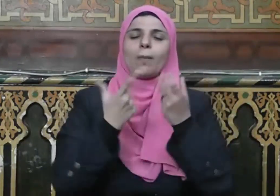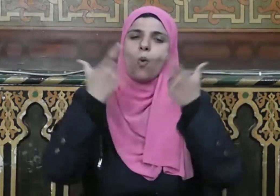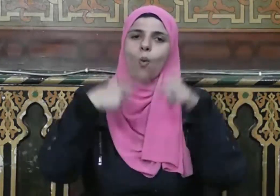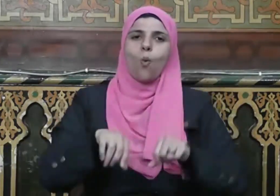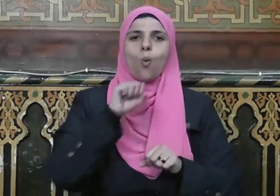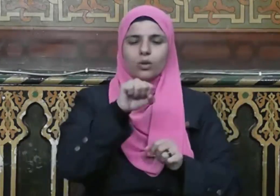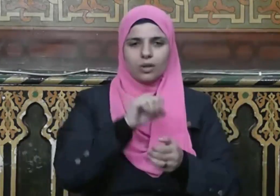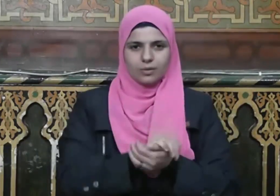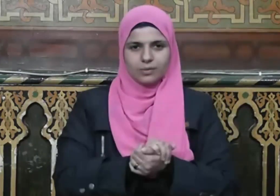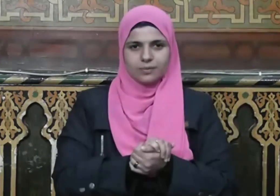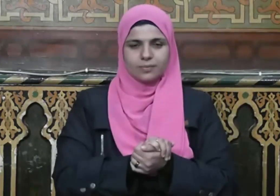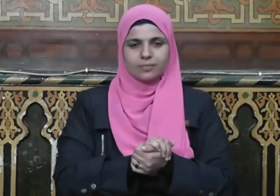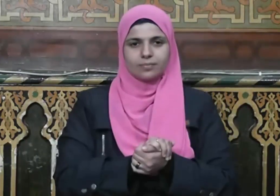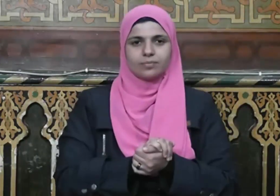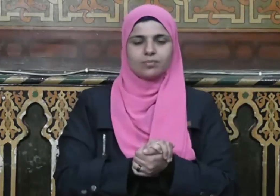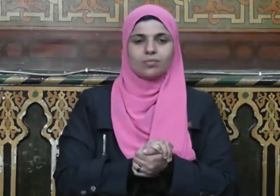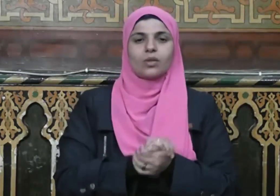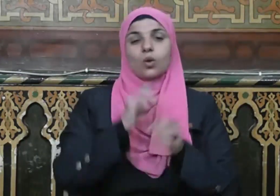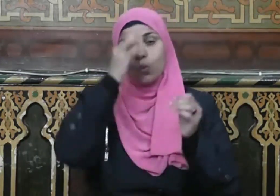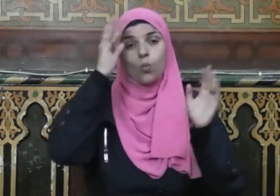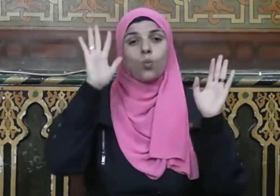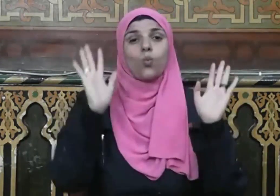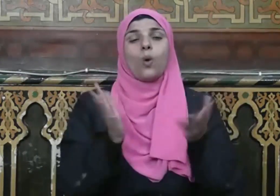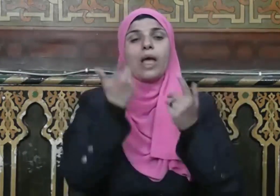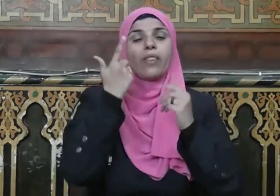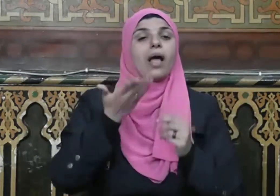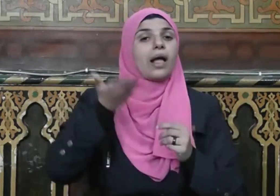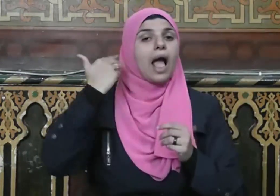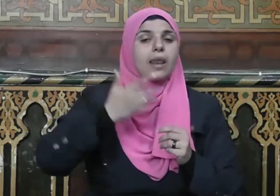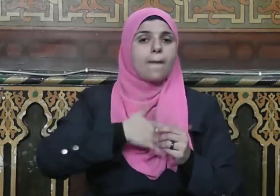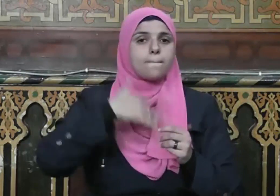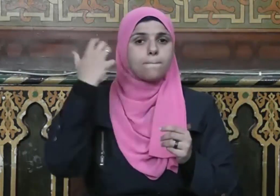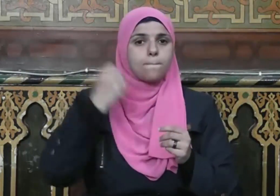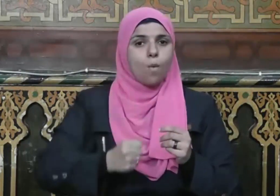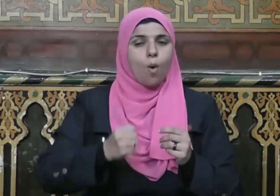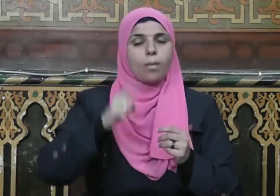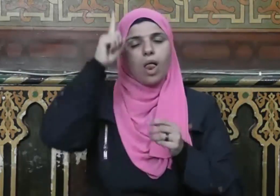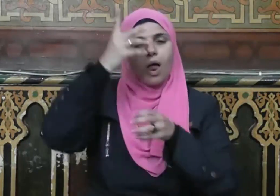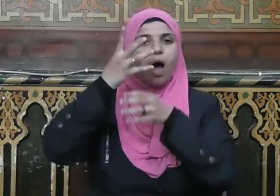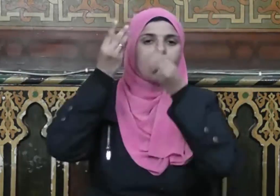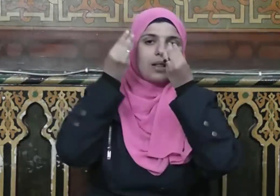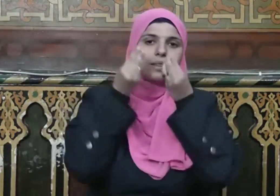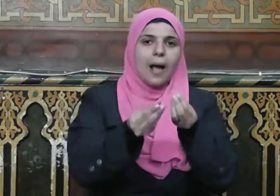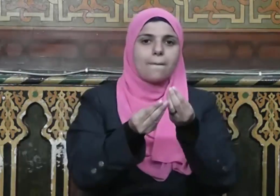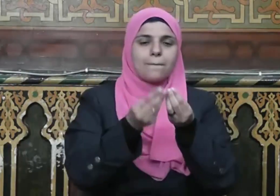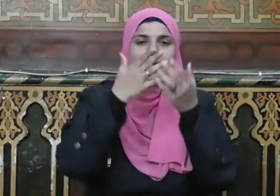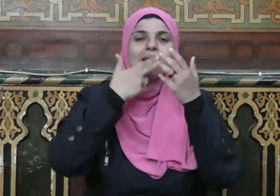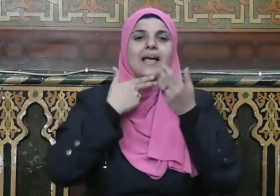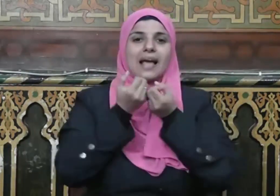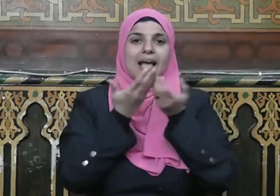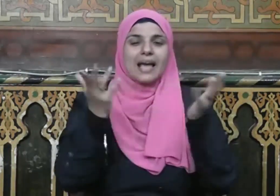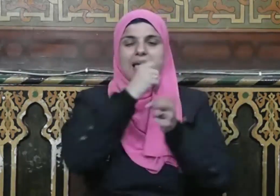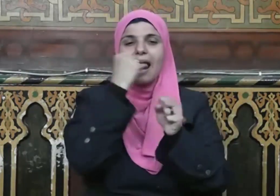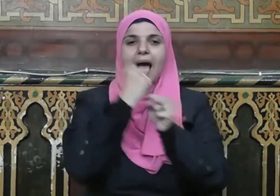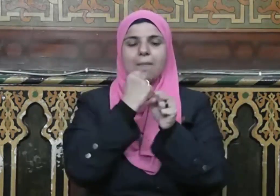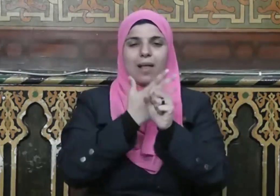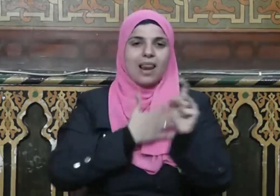وإذا كان المؤمن قد وفقه الله تعالى لأداء فريضة الحج